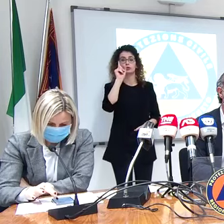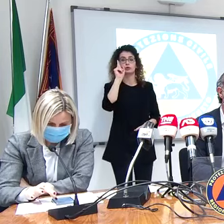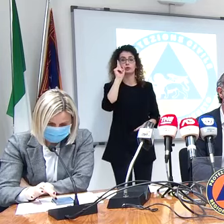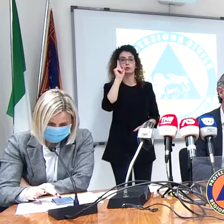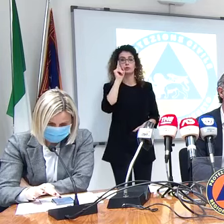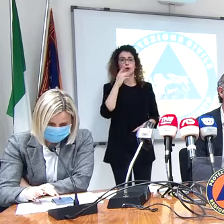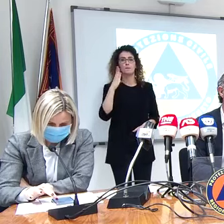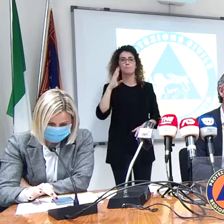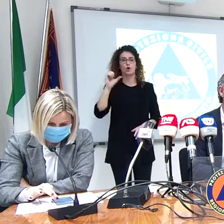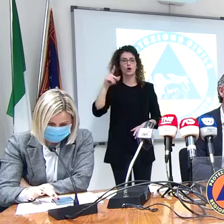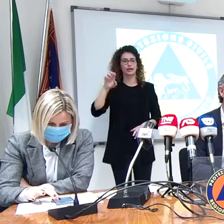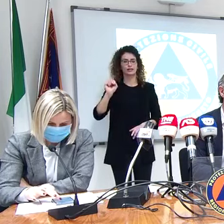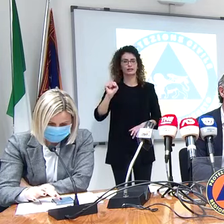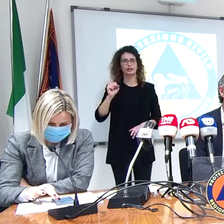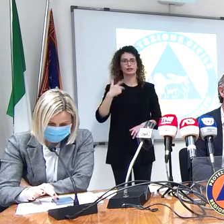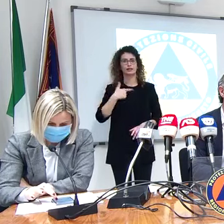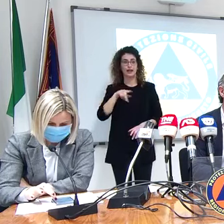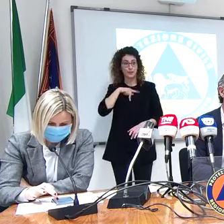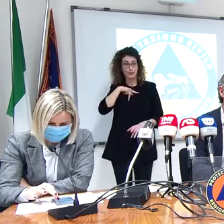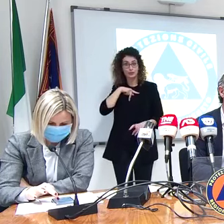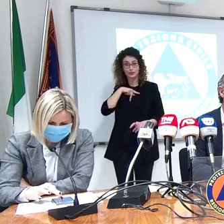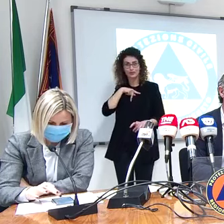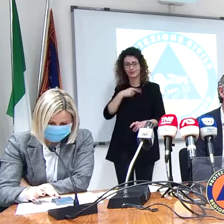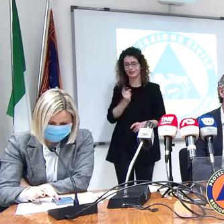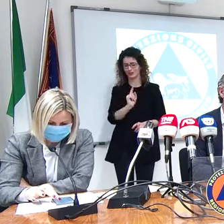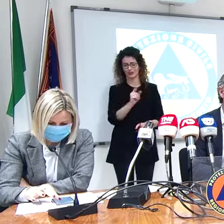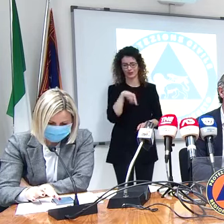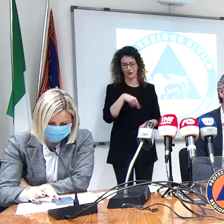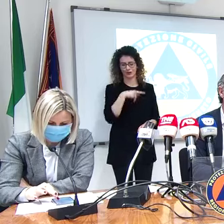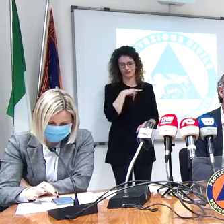incidemi buone sul fatto personale no no questa volta no